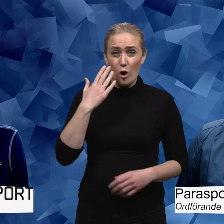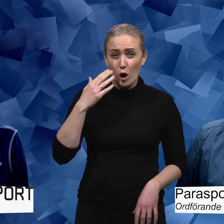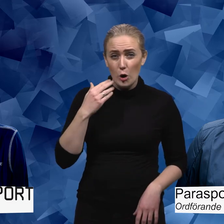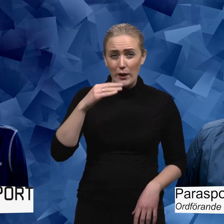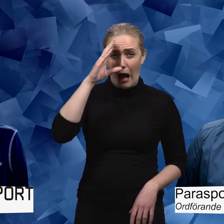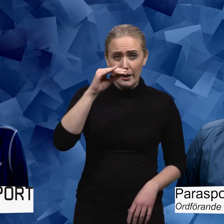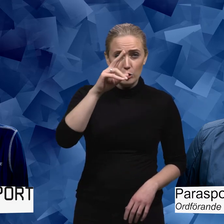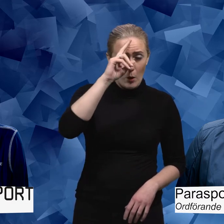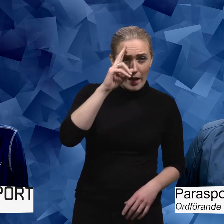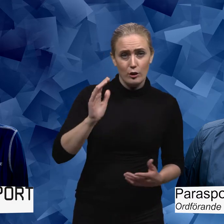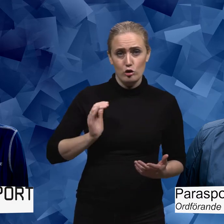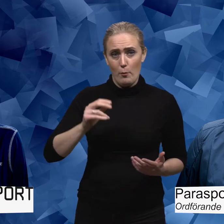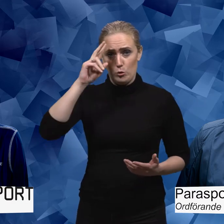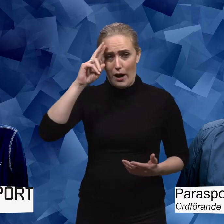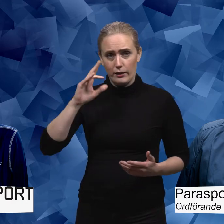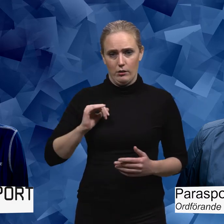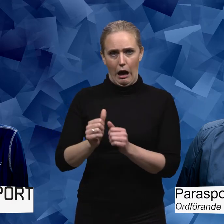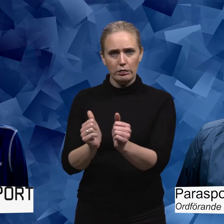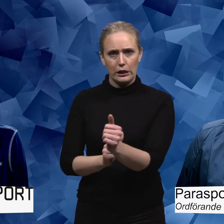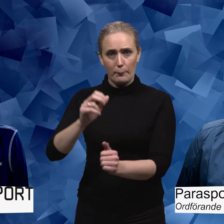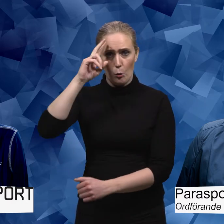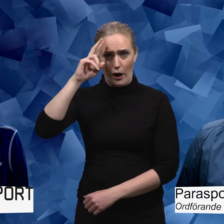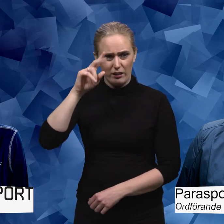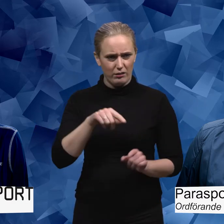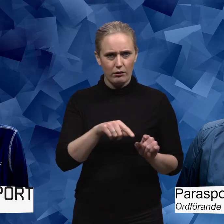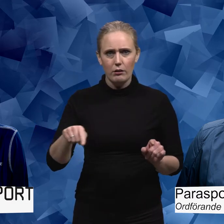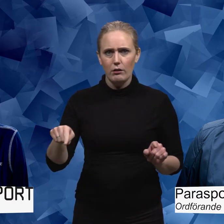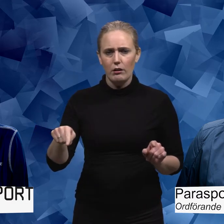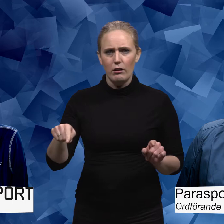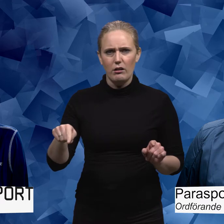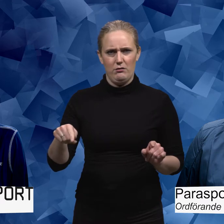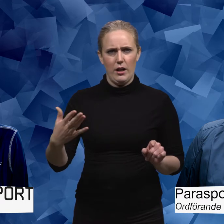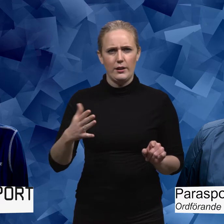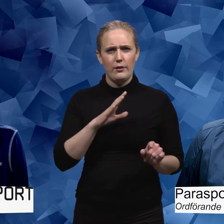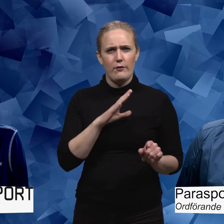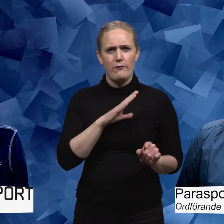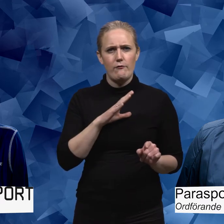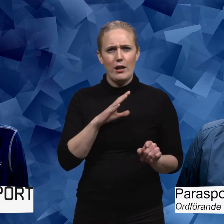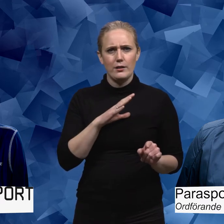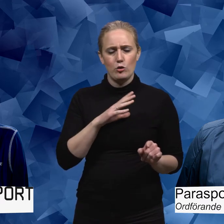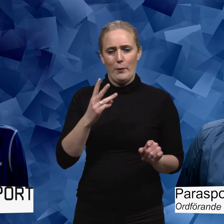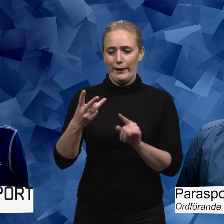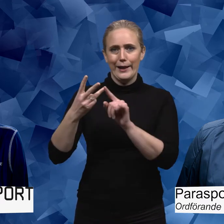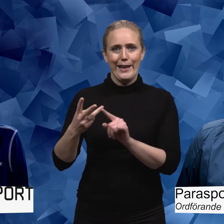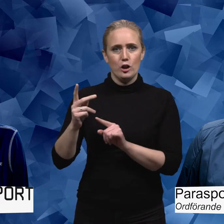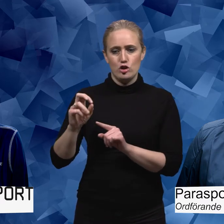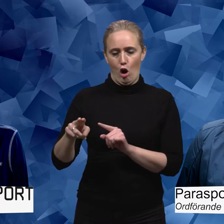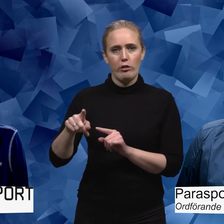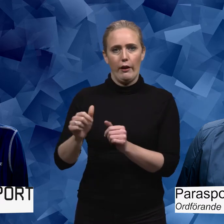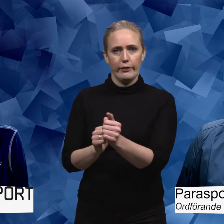Det finns härtoalett, damtoalett och handikapptoalett. Det är väldigt lätt att det tror jag har blivit, att det har blivit någon slags